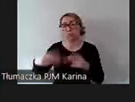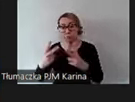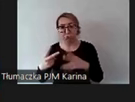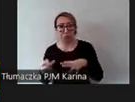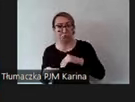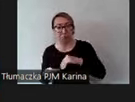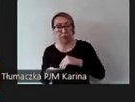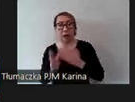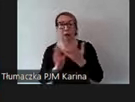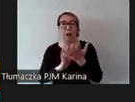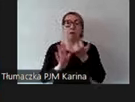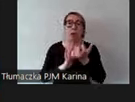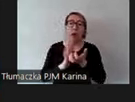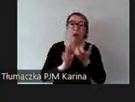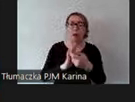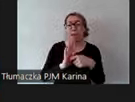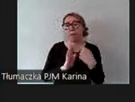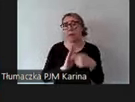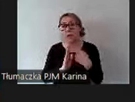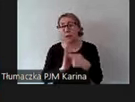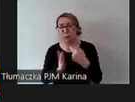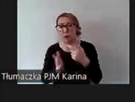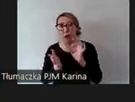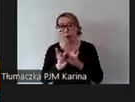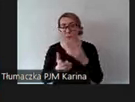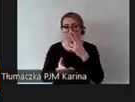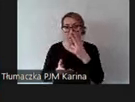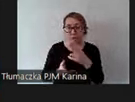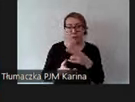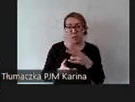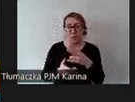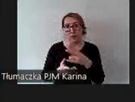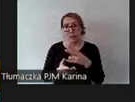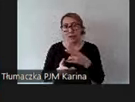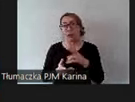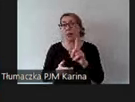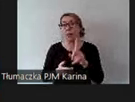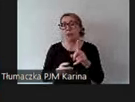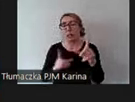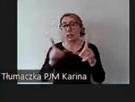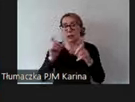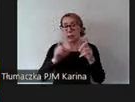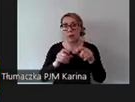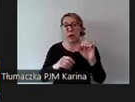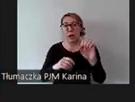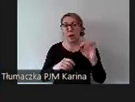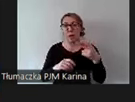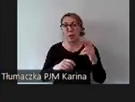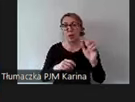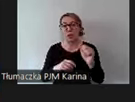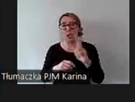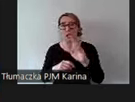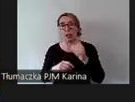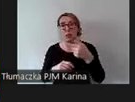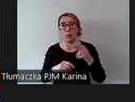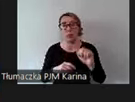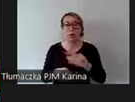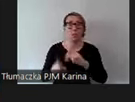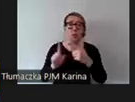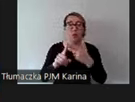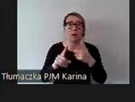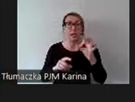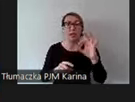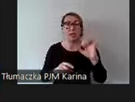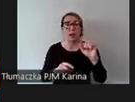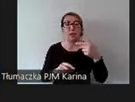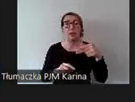Nagrywamy, jak widzicie, filmy tutaj na jednym zdjęcie z Agnieszka Kaźmierska, na drugim Sandra i